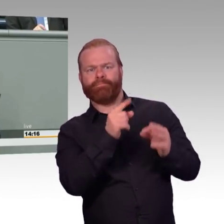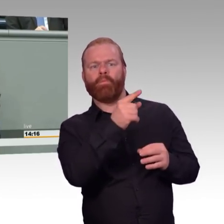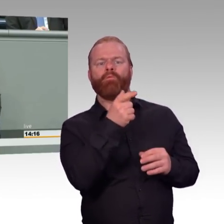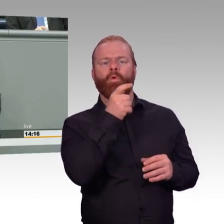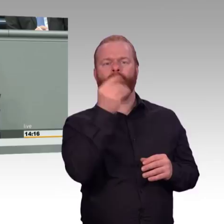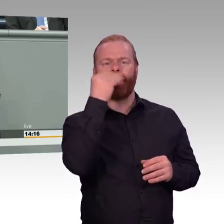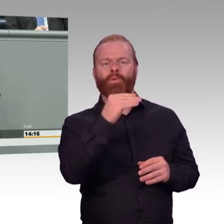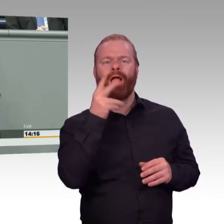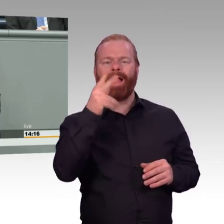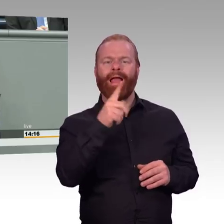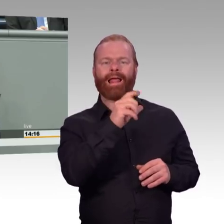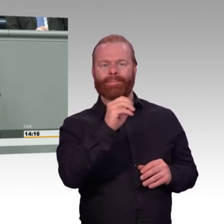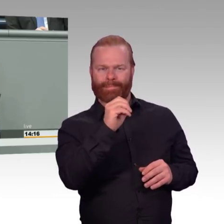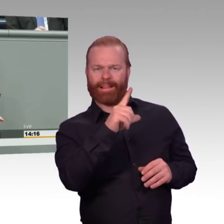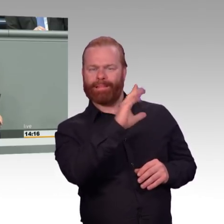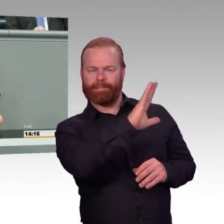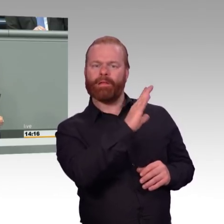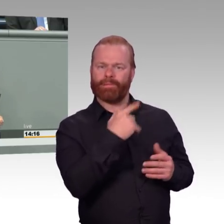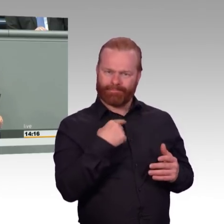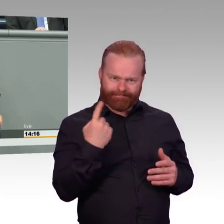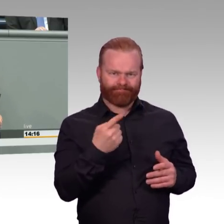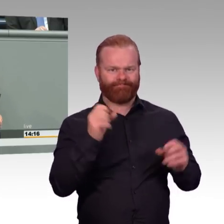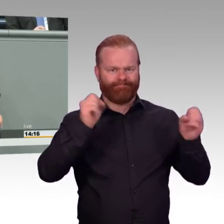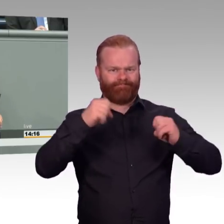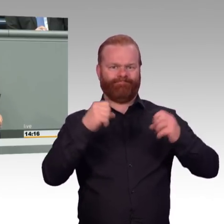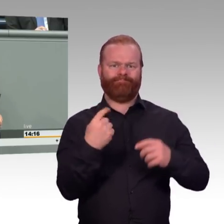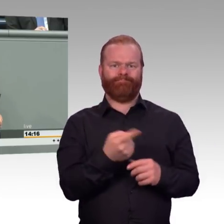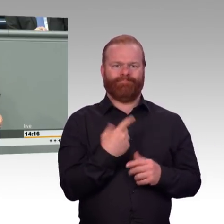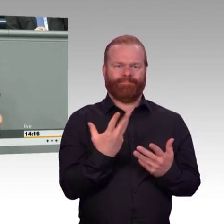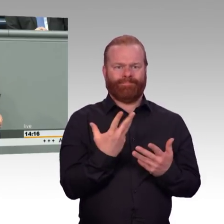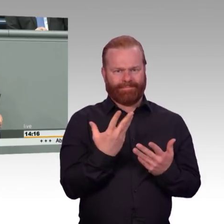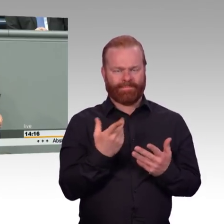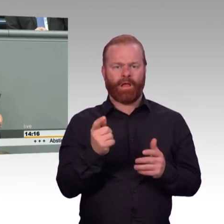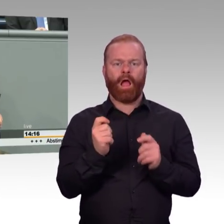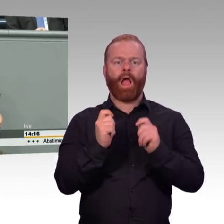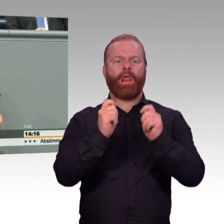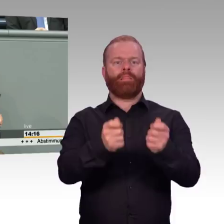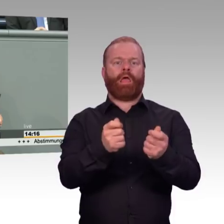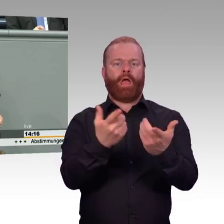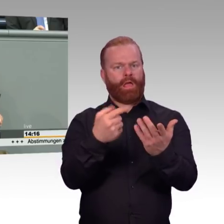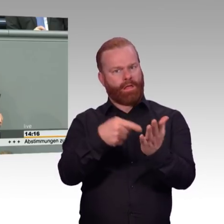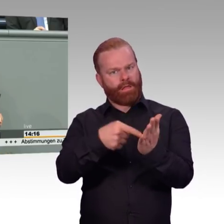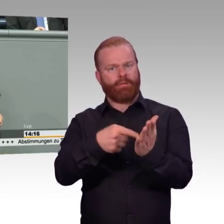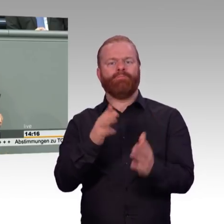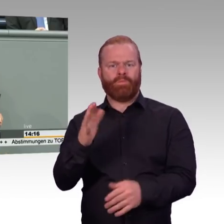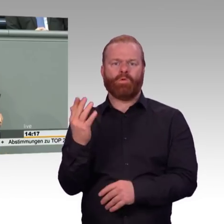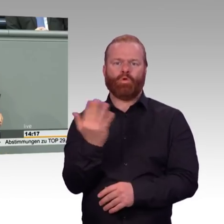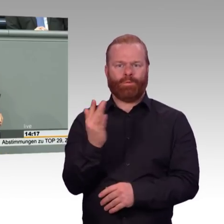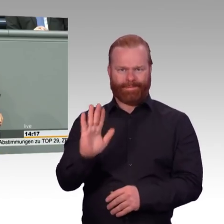eben nun zum einen in dem Antrag von den Grünen zitiert wird, aus eben diesem Bericht